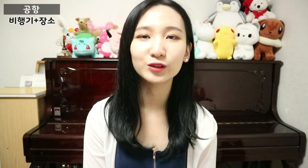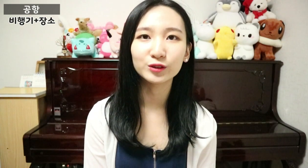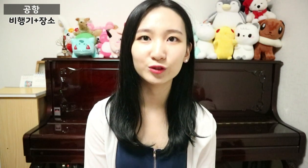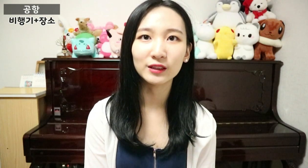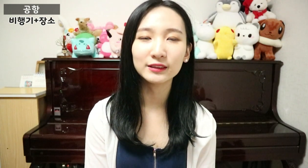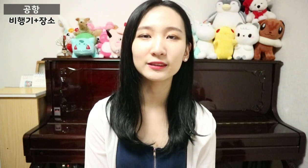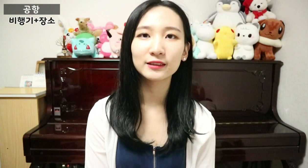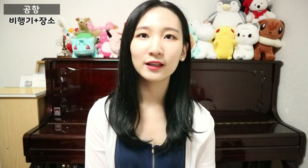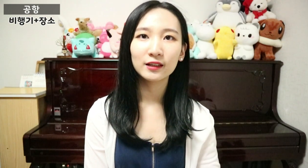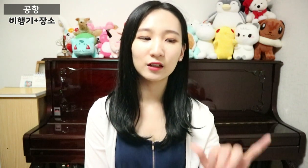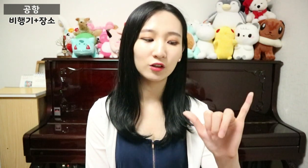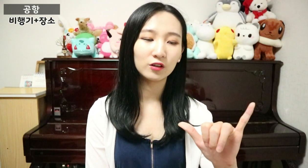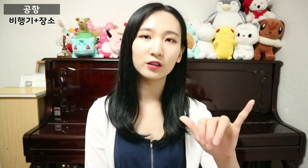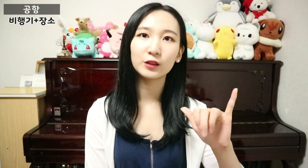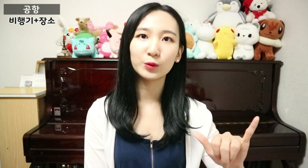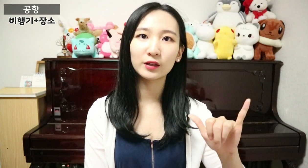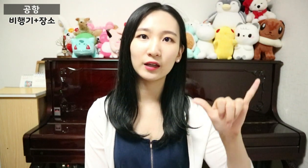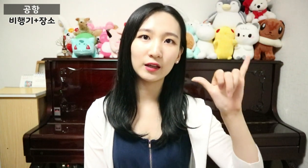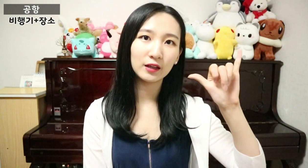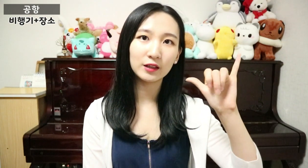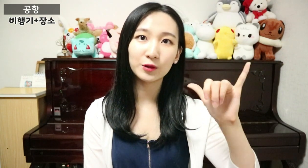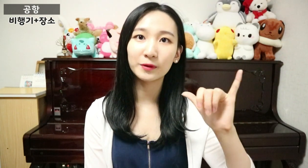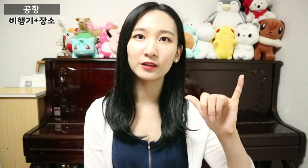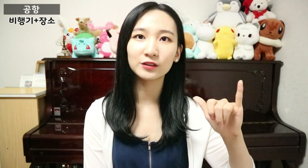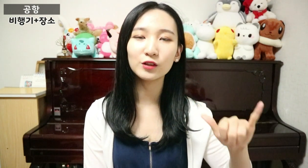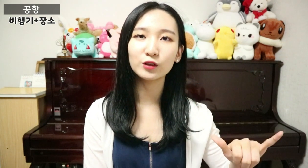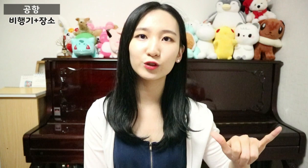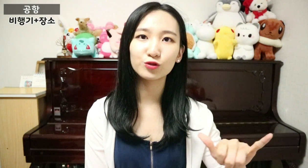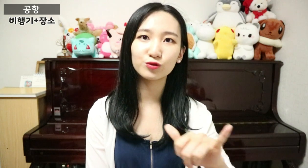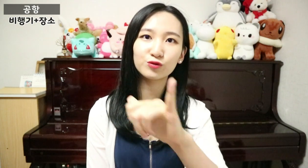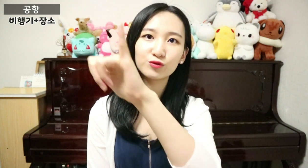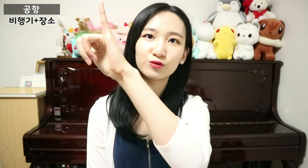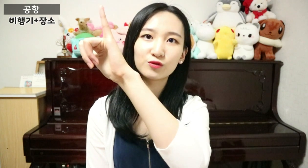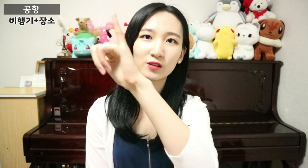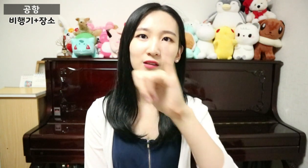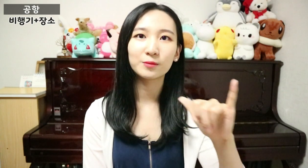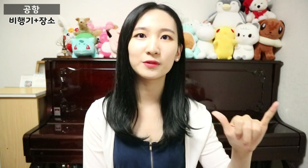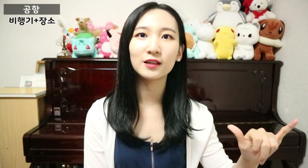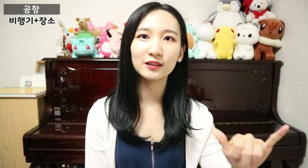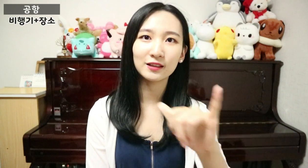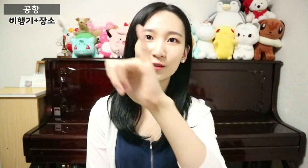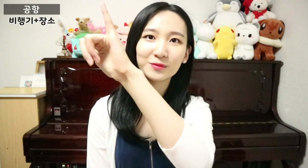수아는 이렇게 만들어서 슝 비행기예요.